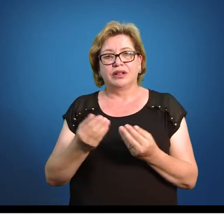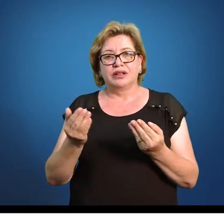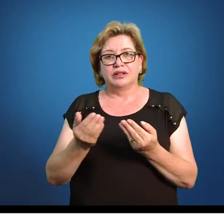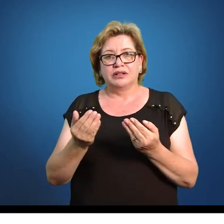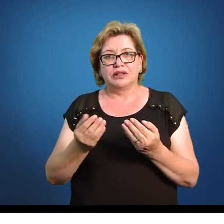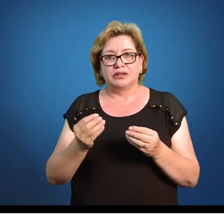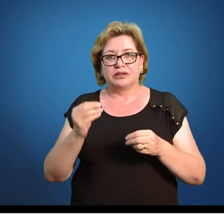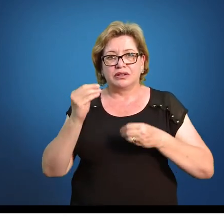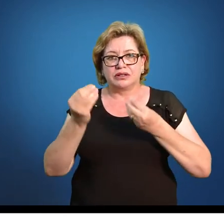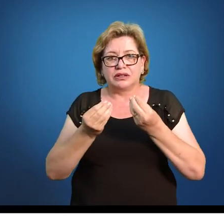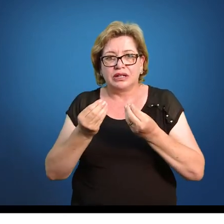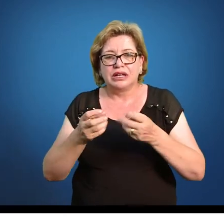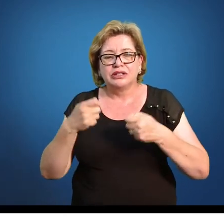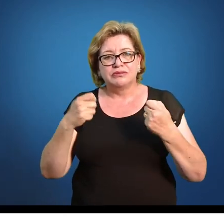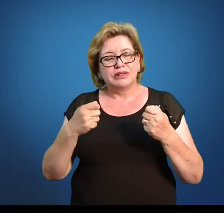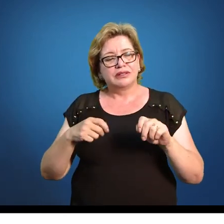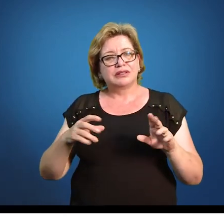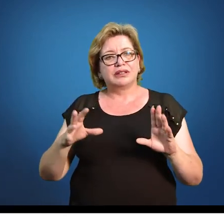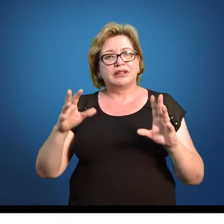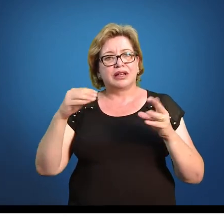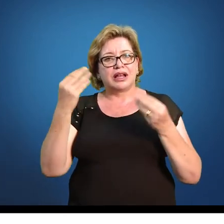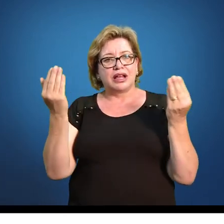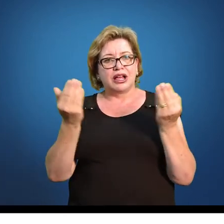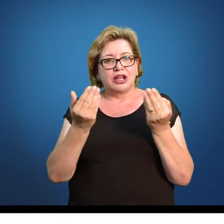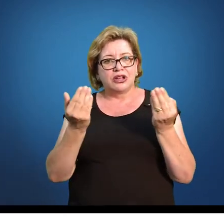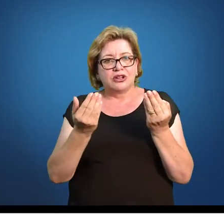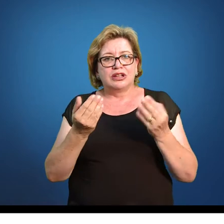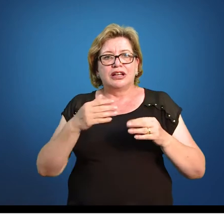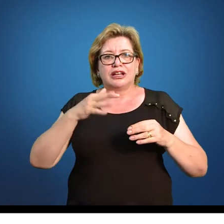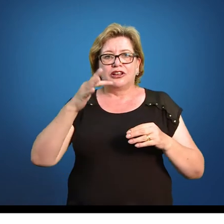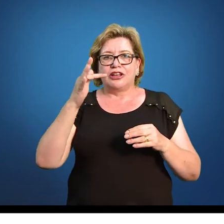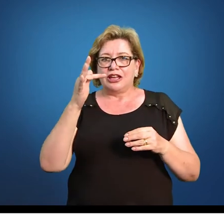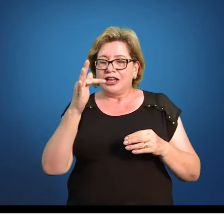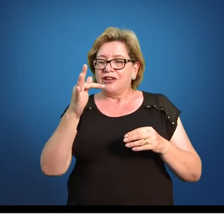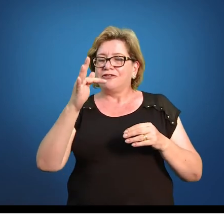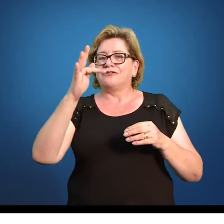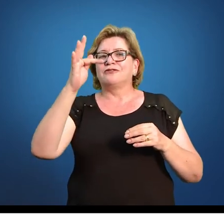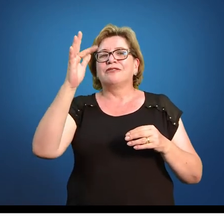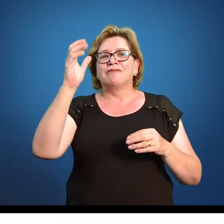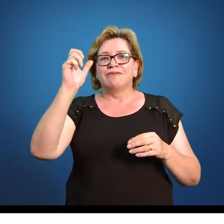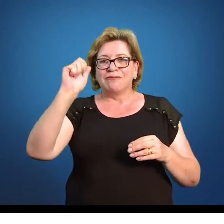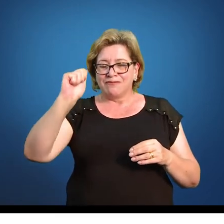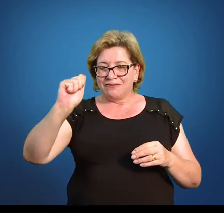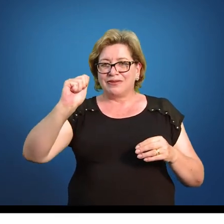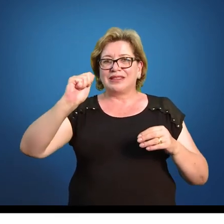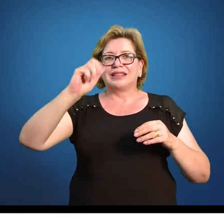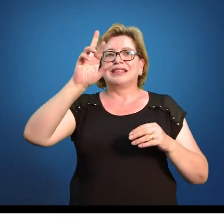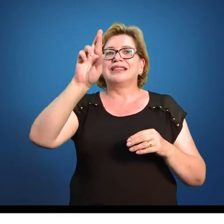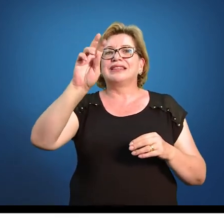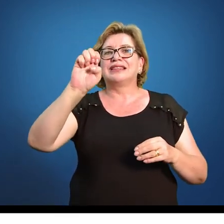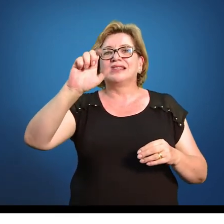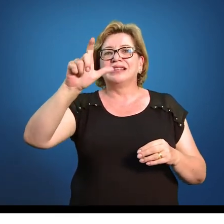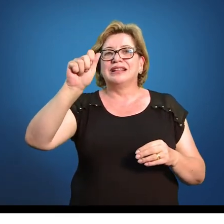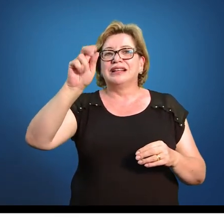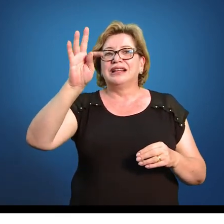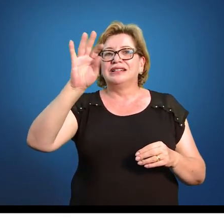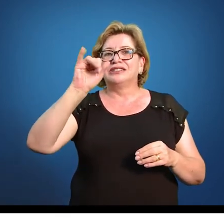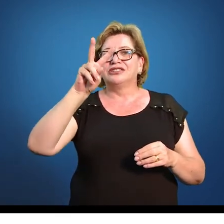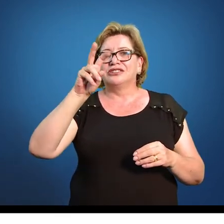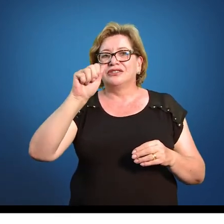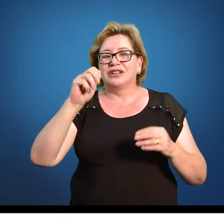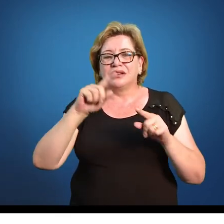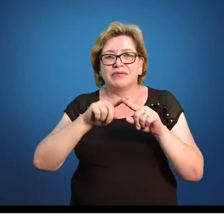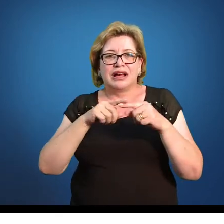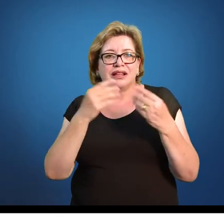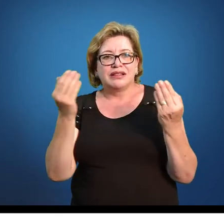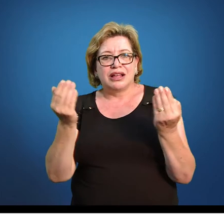Então, só para não rolar uma inveja, a gente vai criar a frequência acumulada relativa. Que parte da mesma ideia, a mesma, só